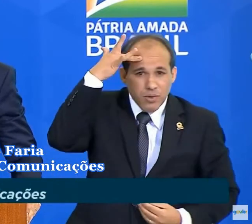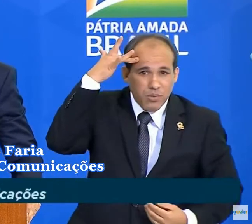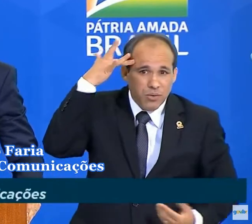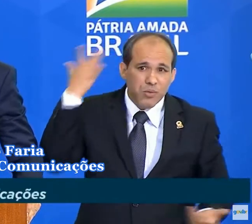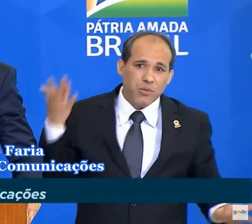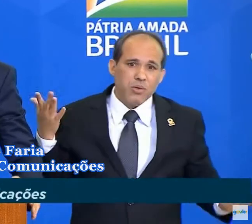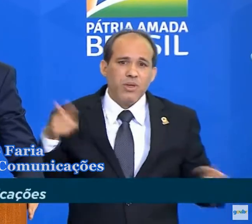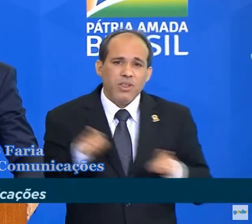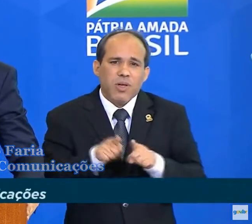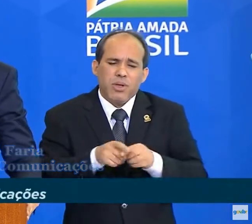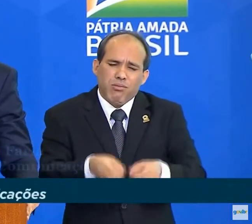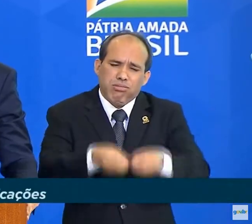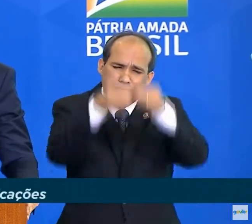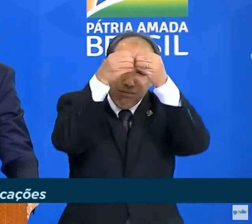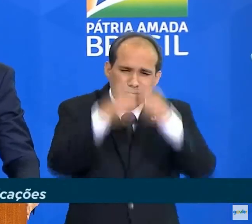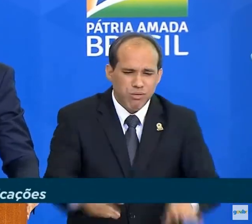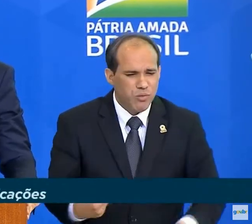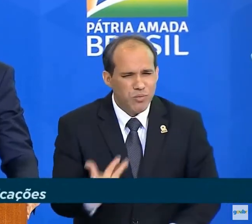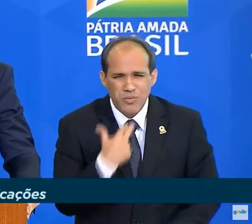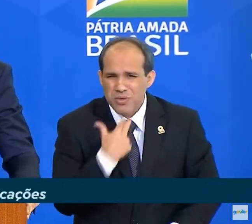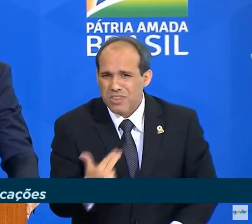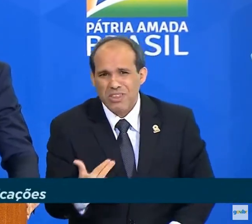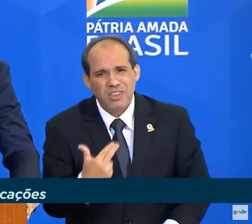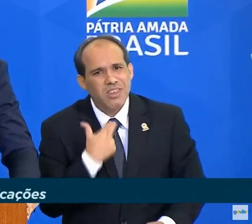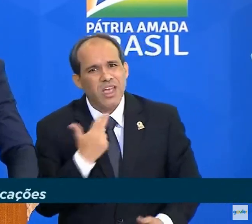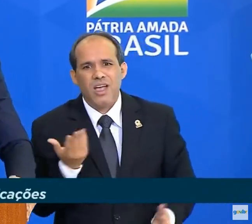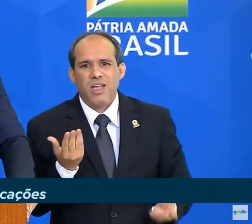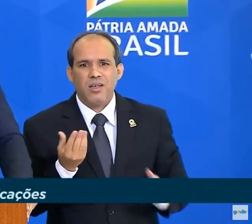gerado danos incalculáveis à economia.